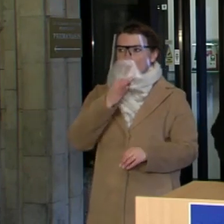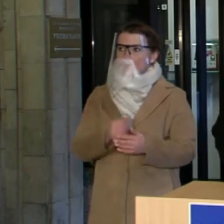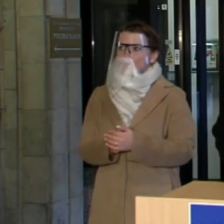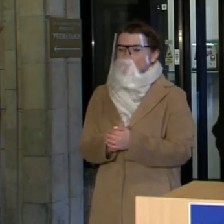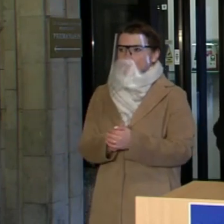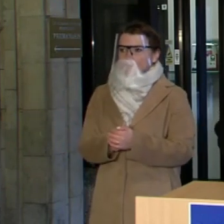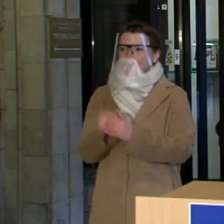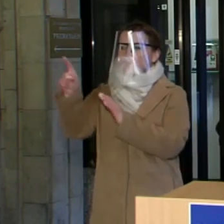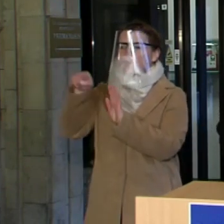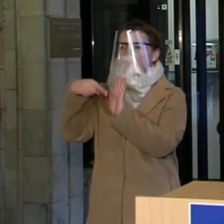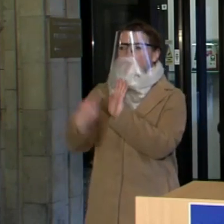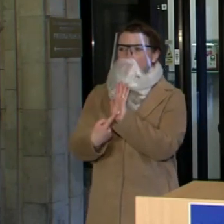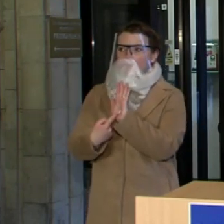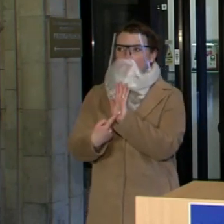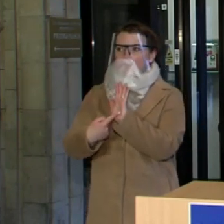pagrindu.